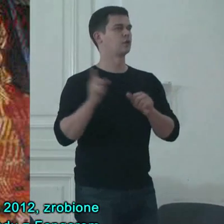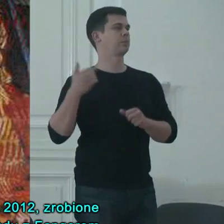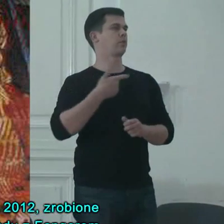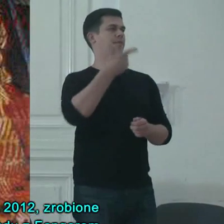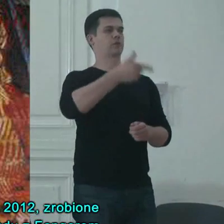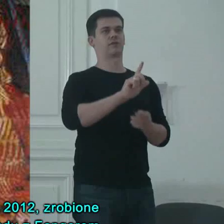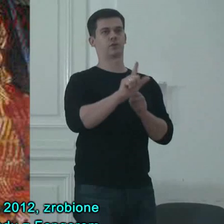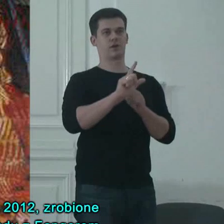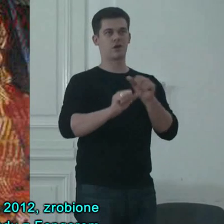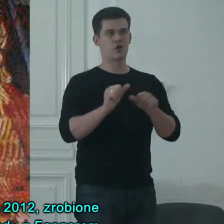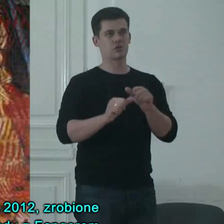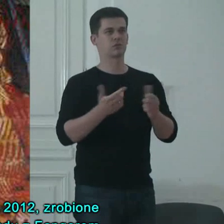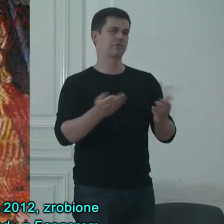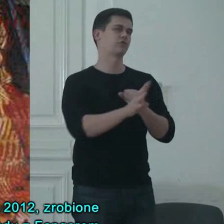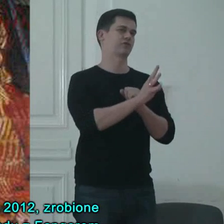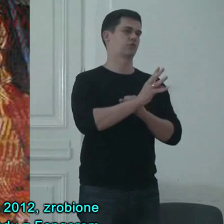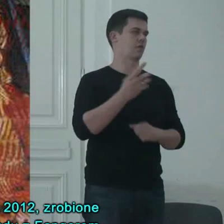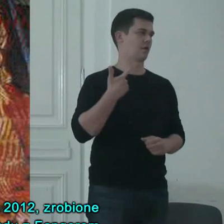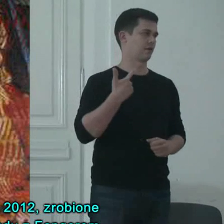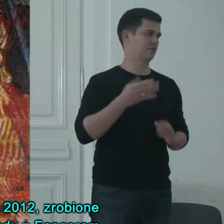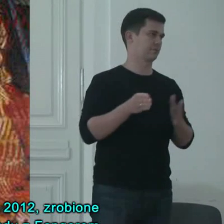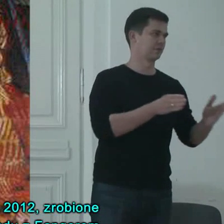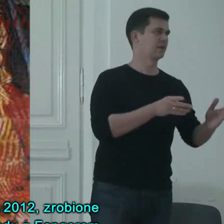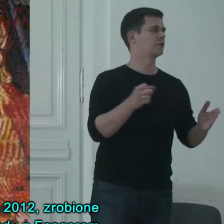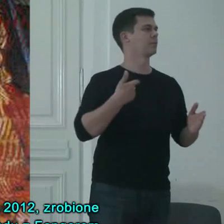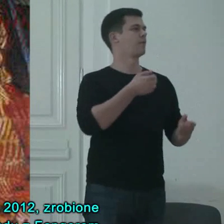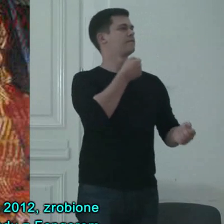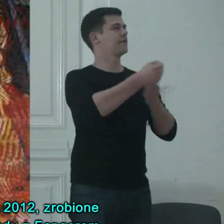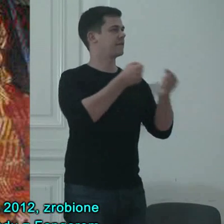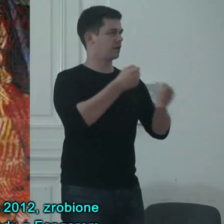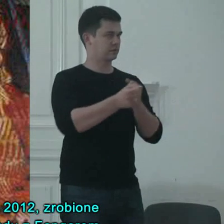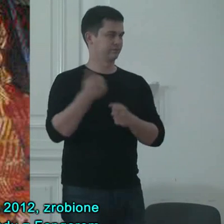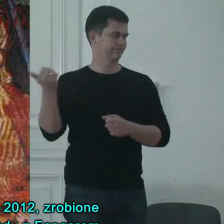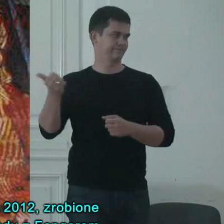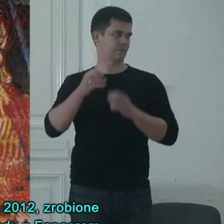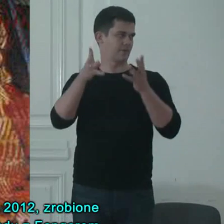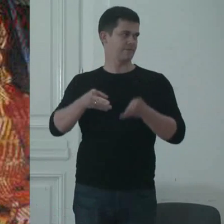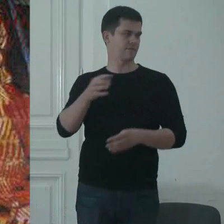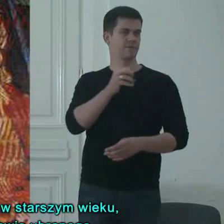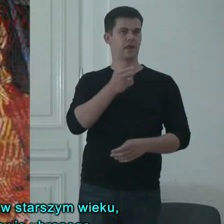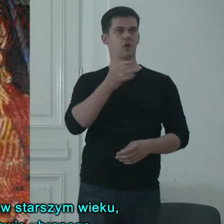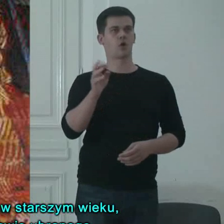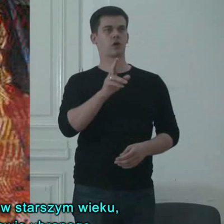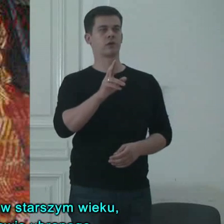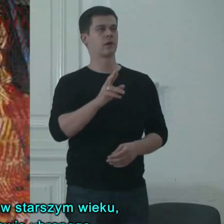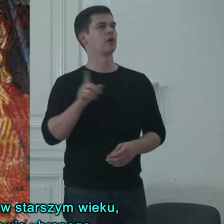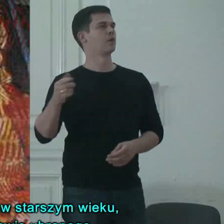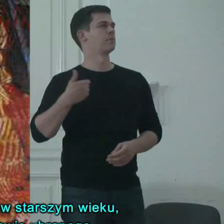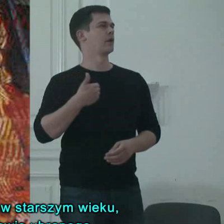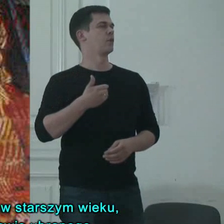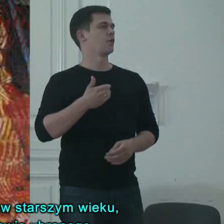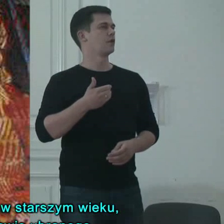2012. Zrobione przy okazji wywiadu z Fangorem, na